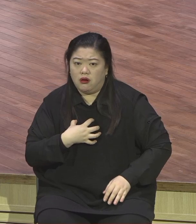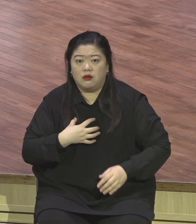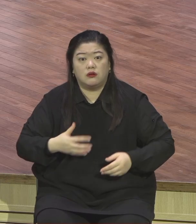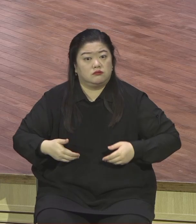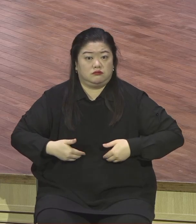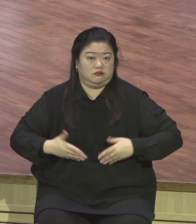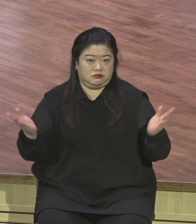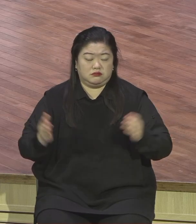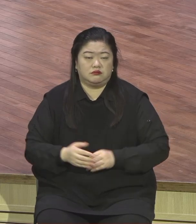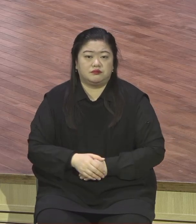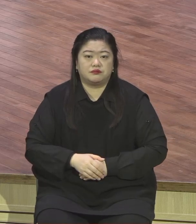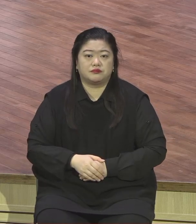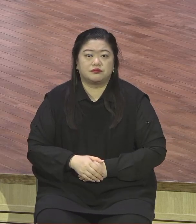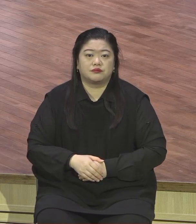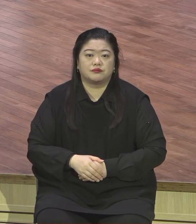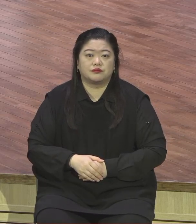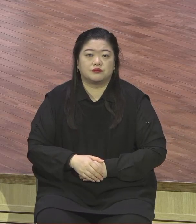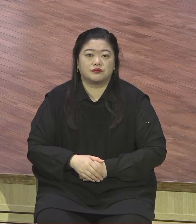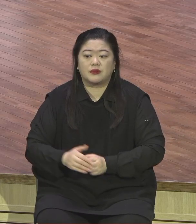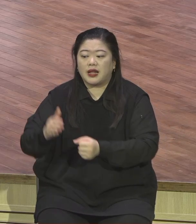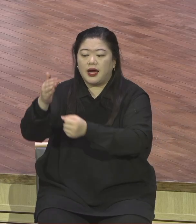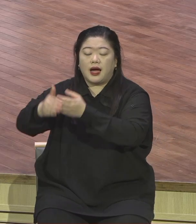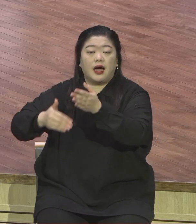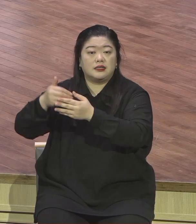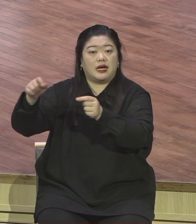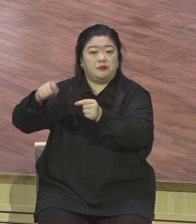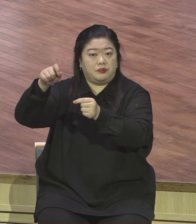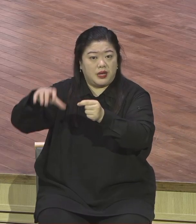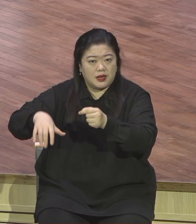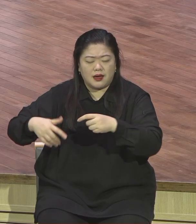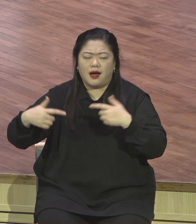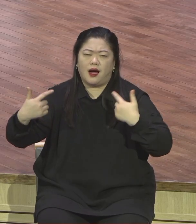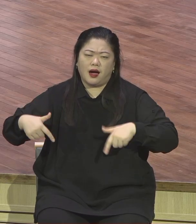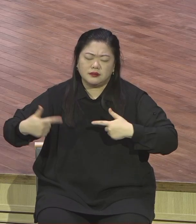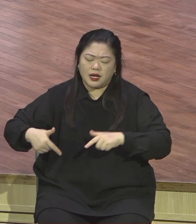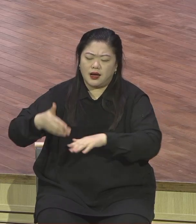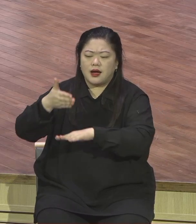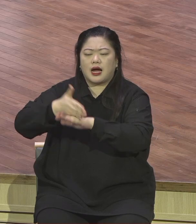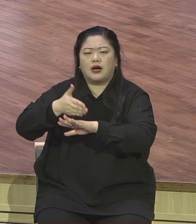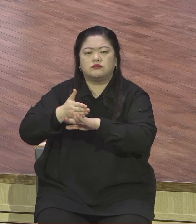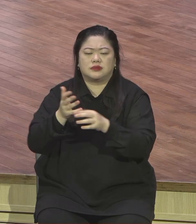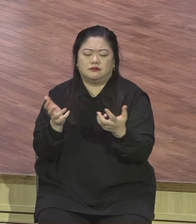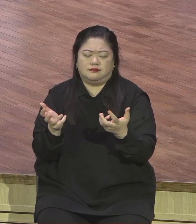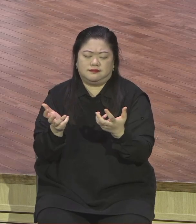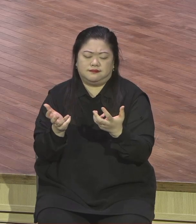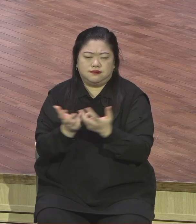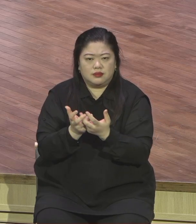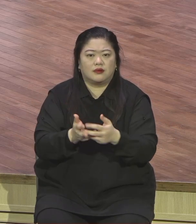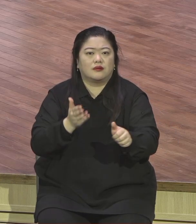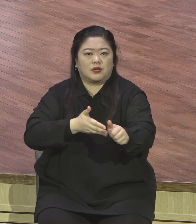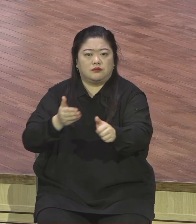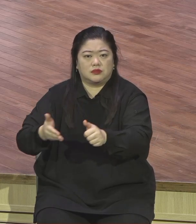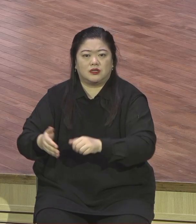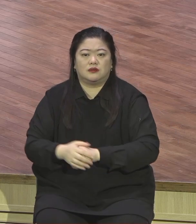감사하면서 이 직분 통하여 그야말로 세상말로 표현하면 내 팔자가 바뀌게 하야죠. 없어서 그냥